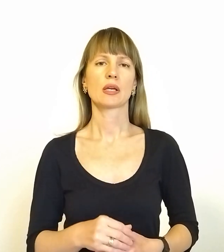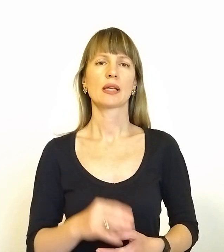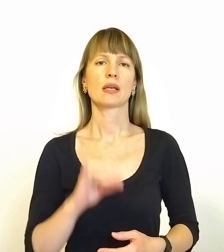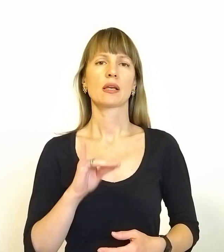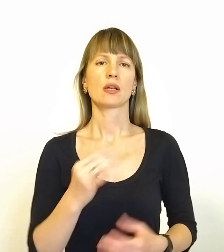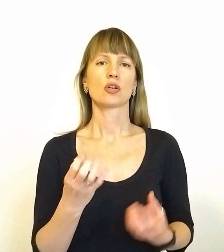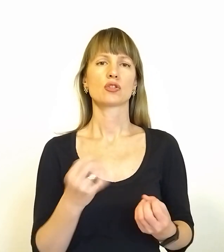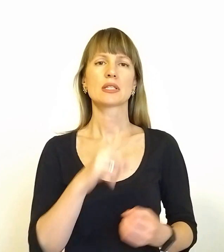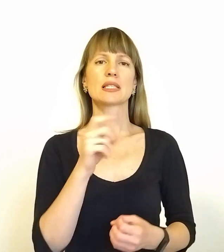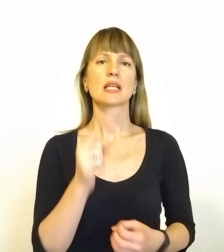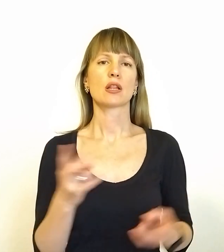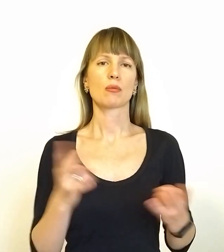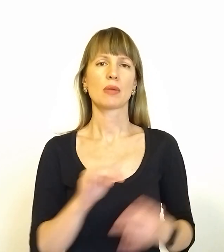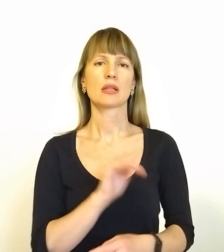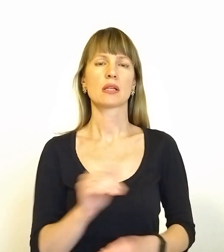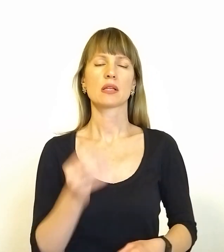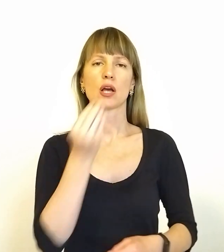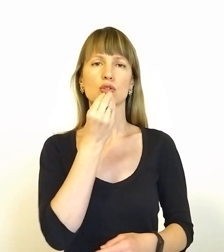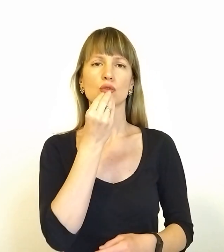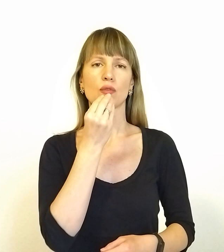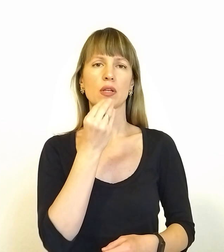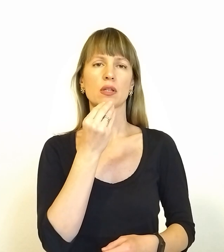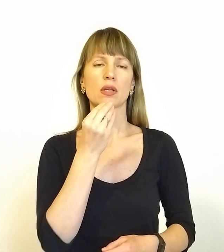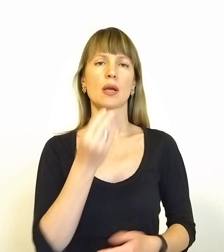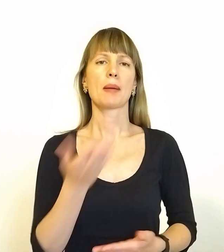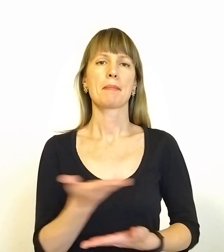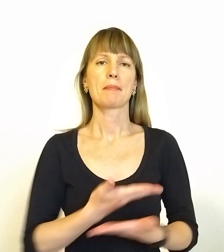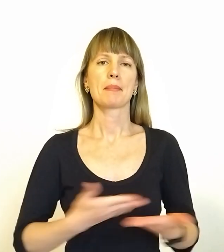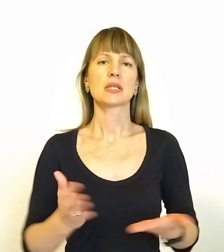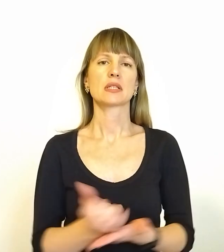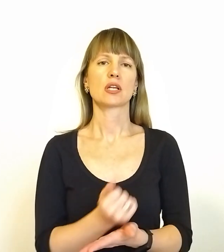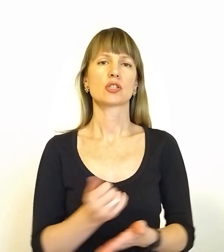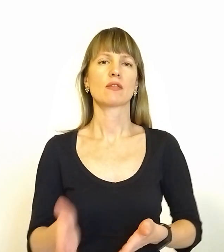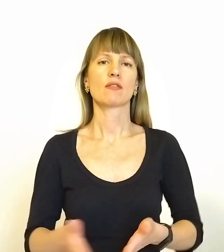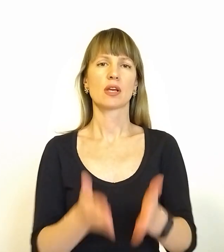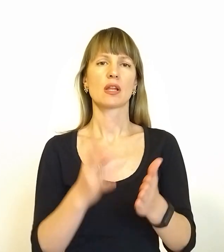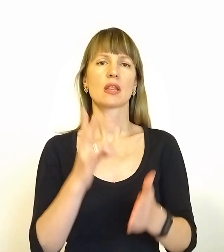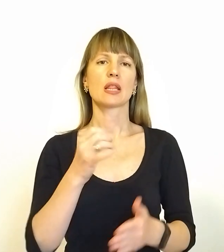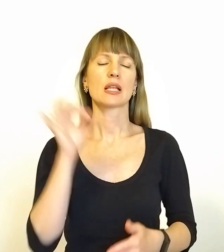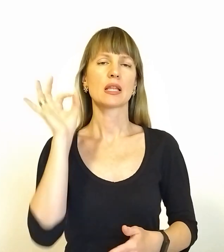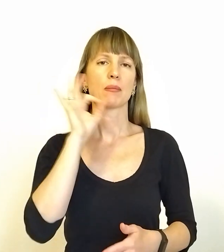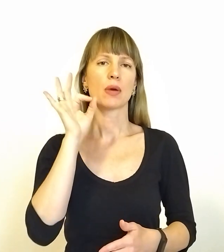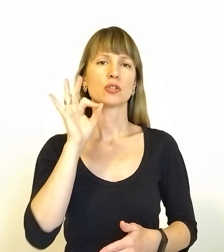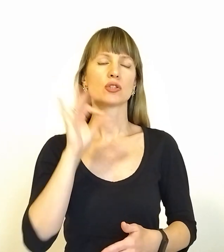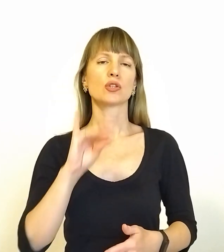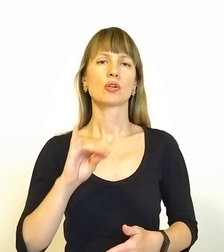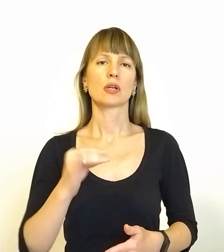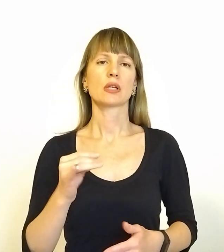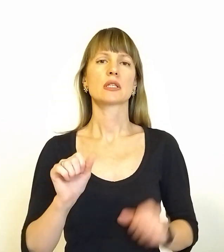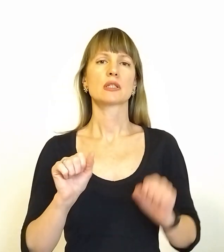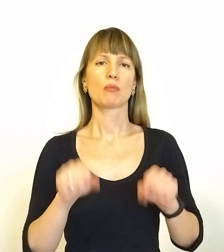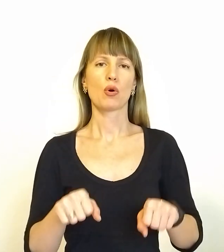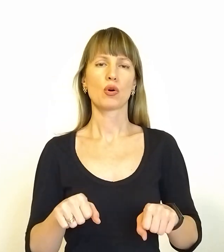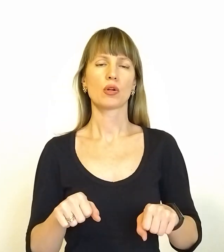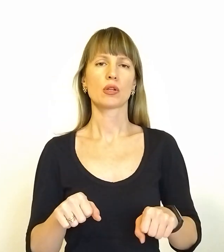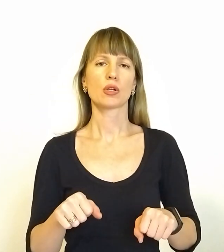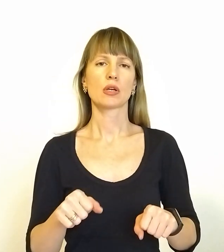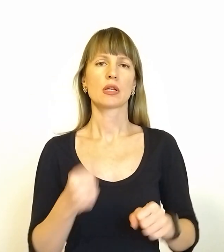за необхідністю дитяче харчування навіть. Ми знайшли вихід на Німеччину і змогли організувати